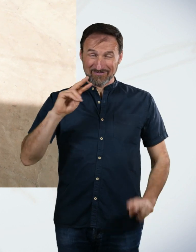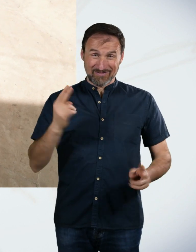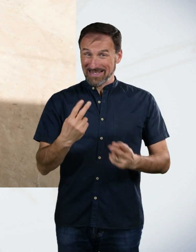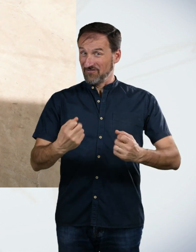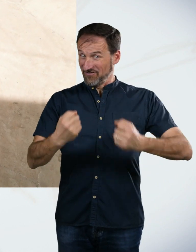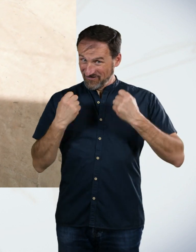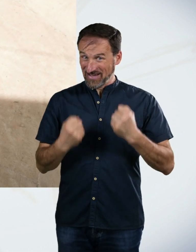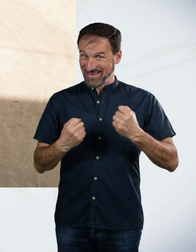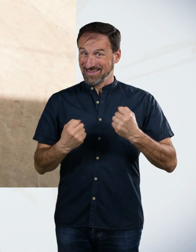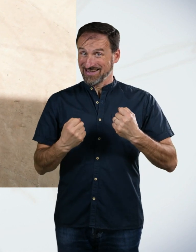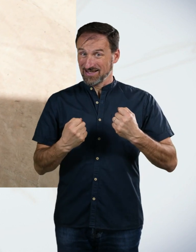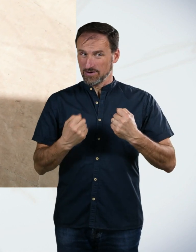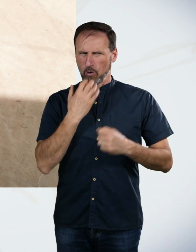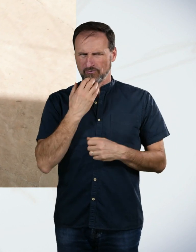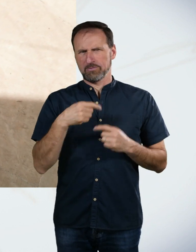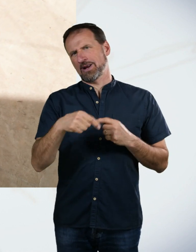hoffentlich bald ist, dann will ich mich dieser Aufgabe nochmal stellen.